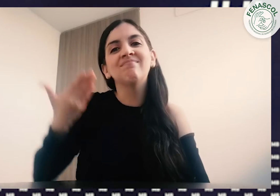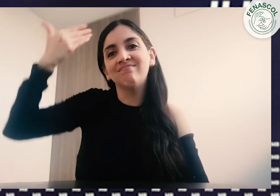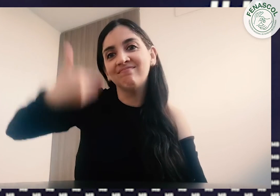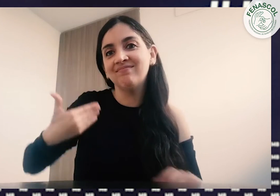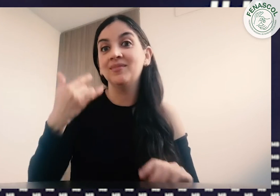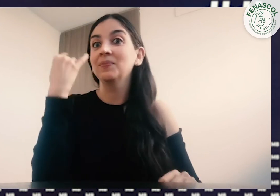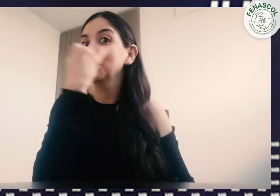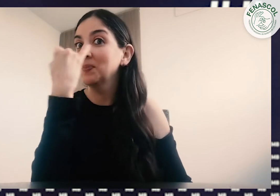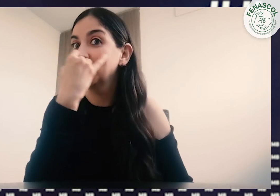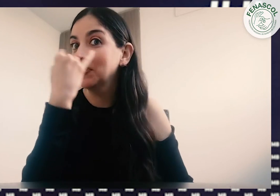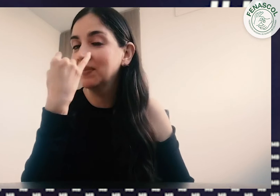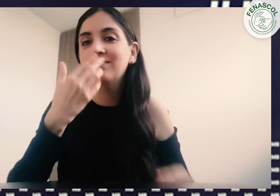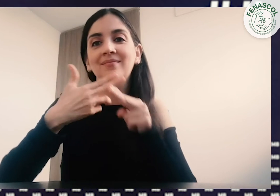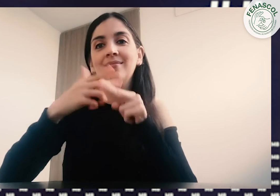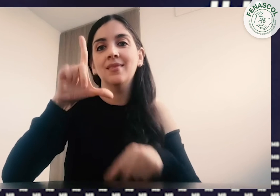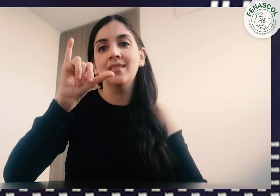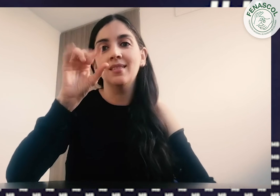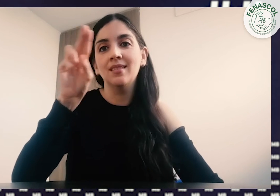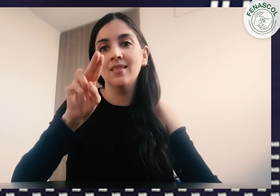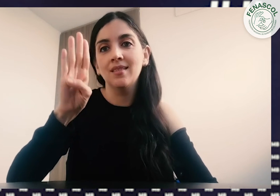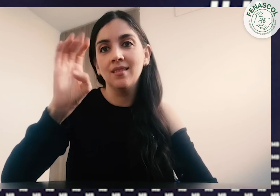Me identifico con esta seña, soy Lisbeth Lara